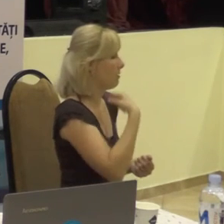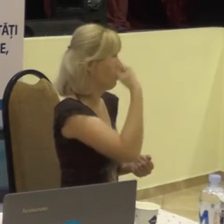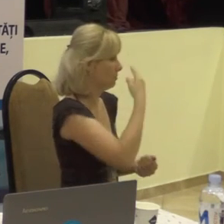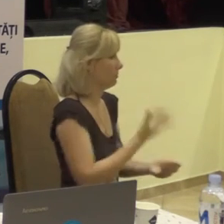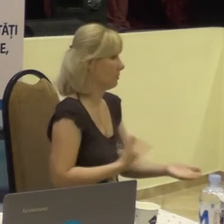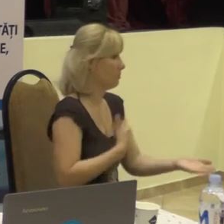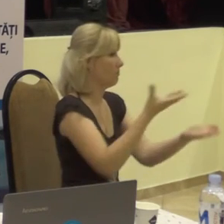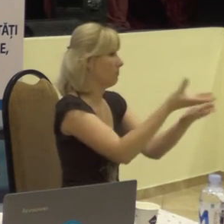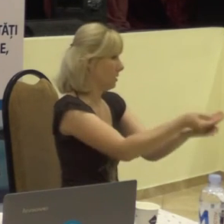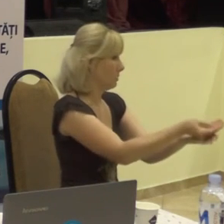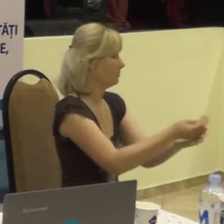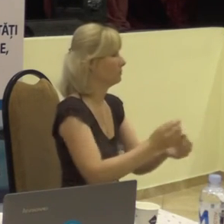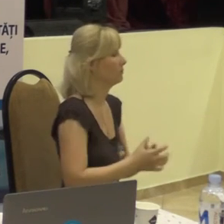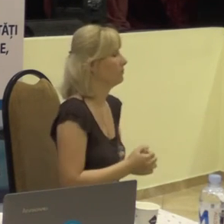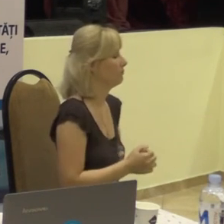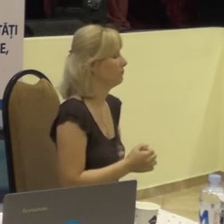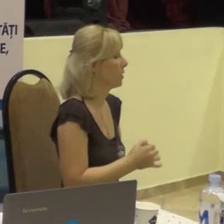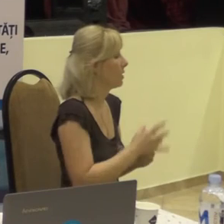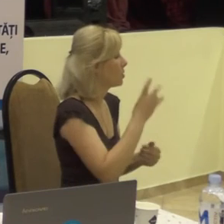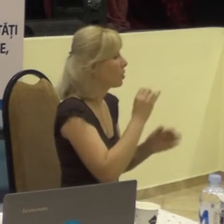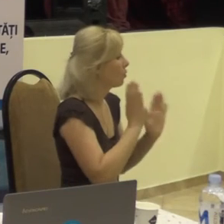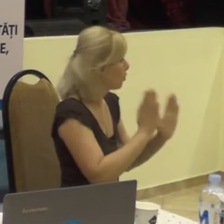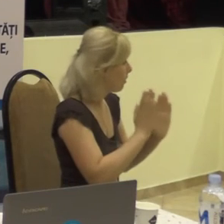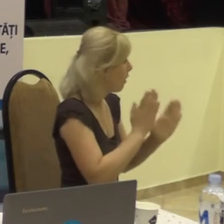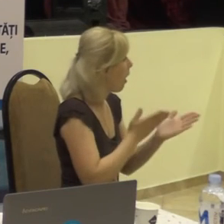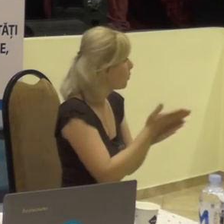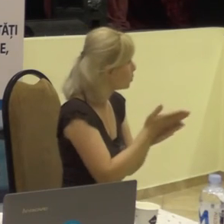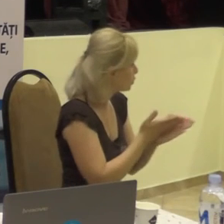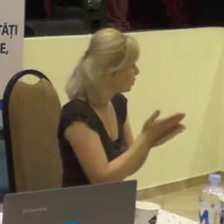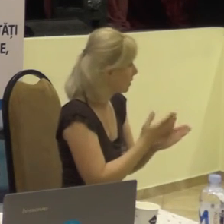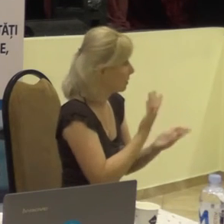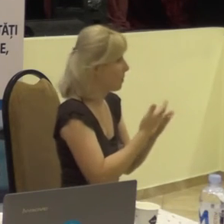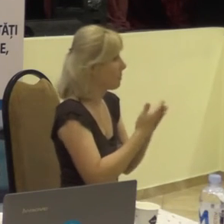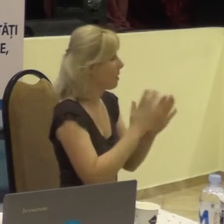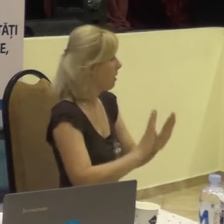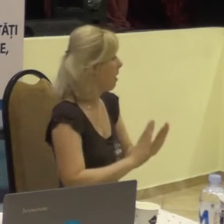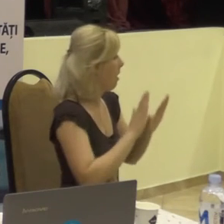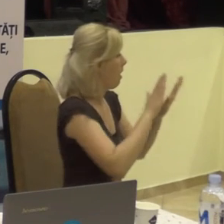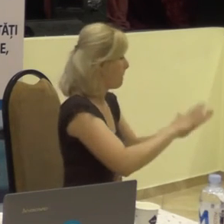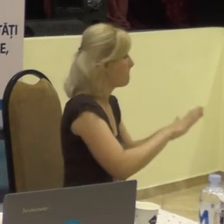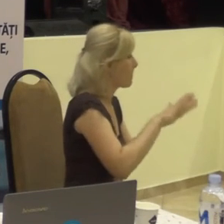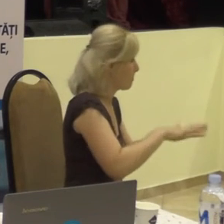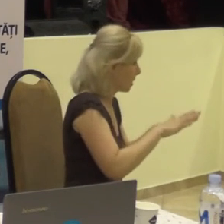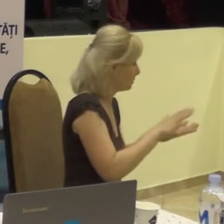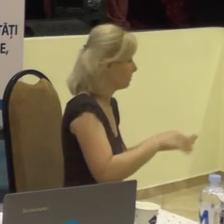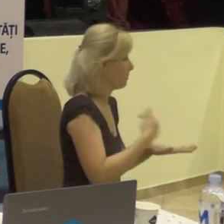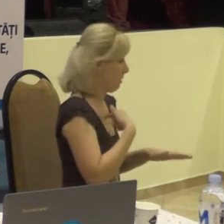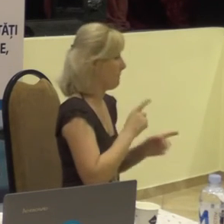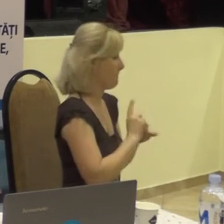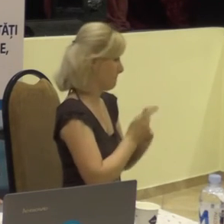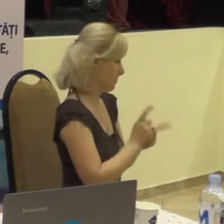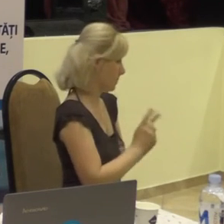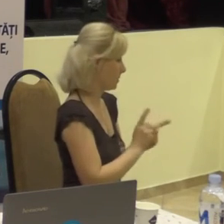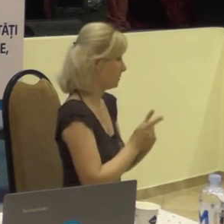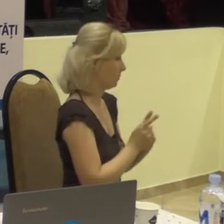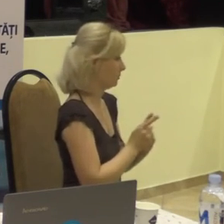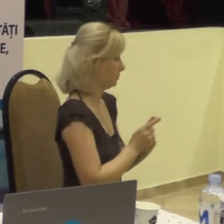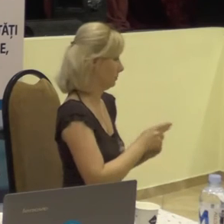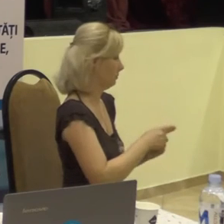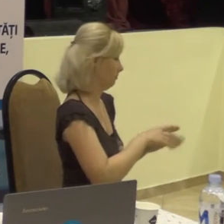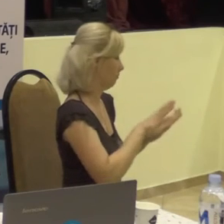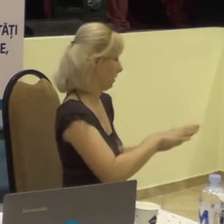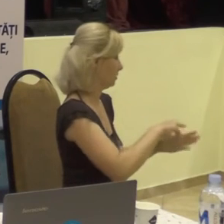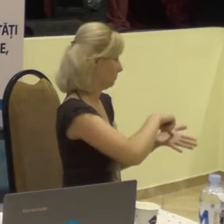plătesc. Nu numai serviciu, o a ajuns pe loc, interpretul, la locul